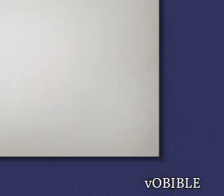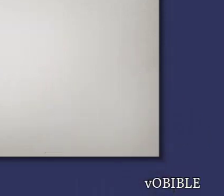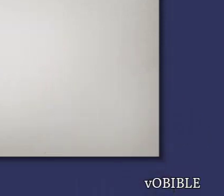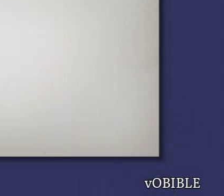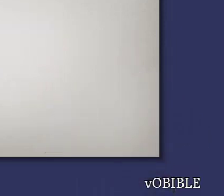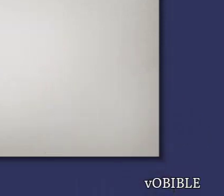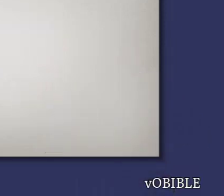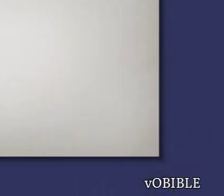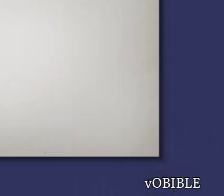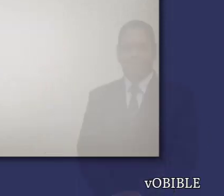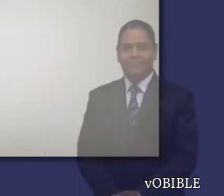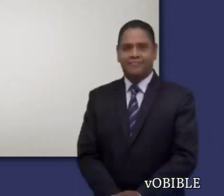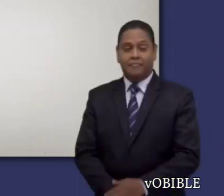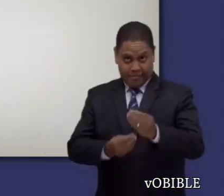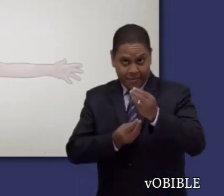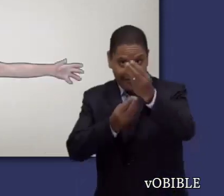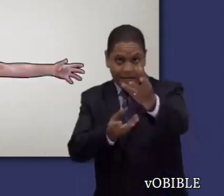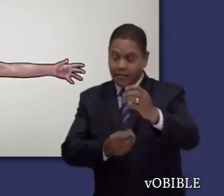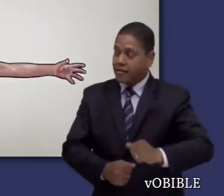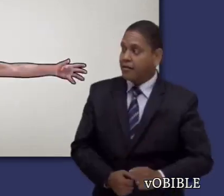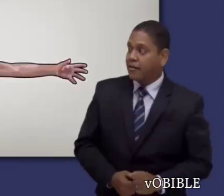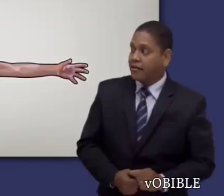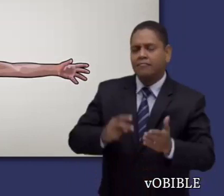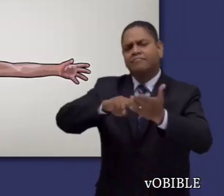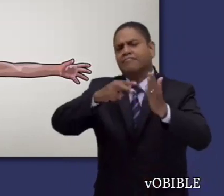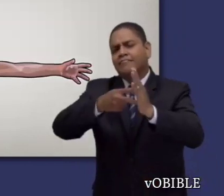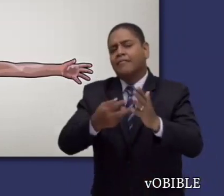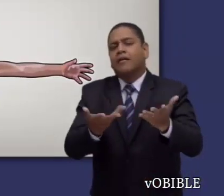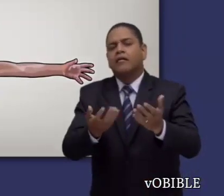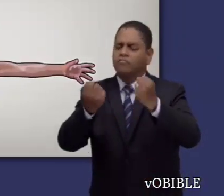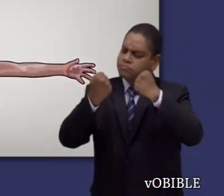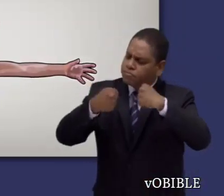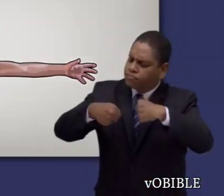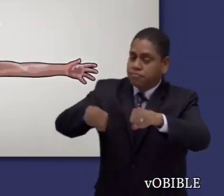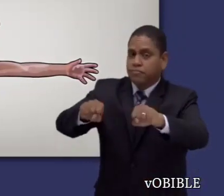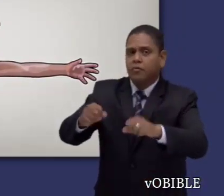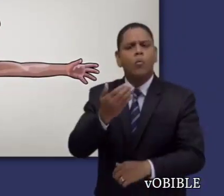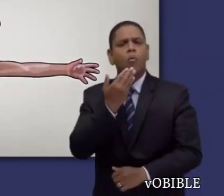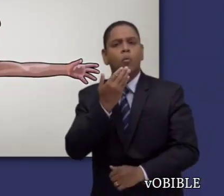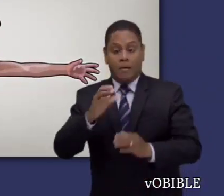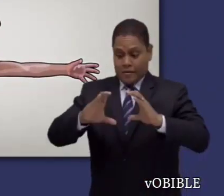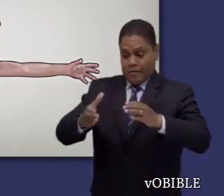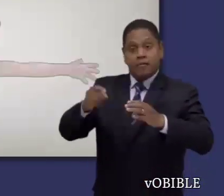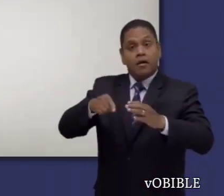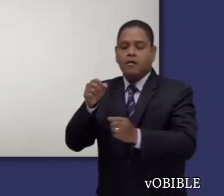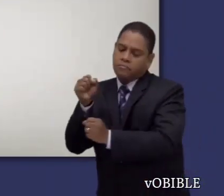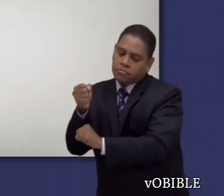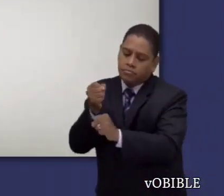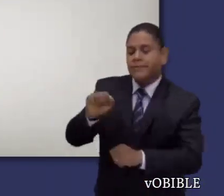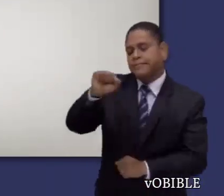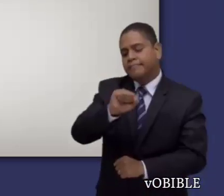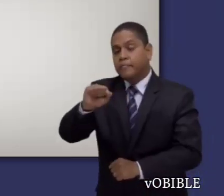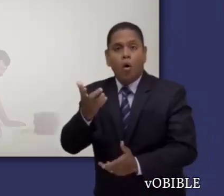¿Lo sabía? El verbo griego que se traduce esforzarse, significa estirarse para agarrar una cosa. El